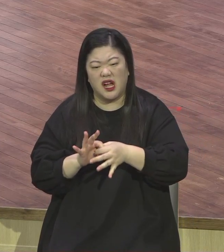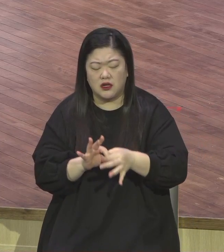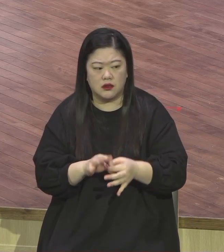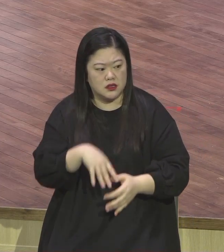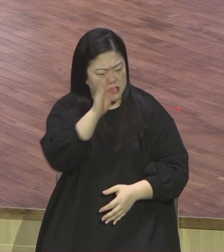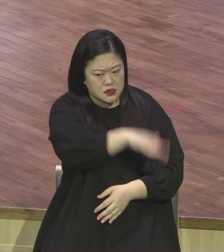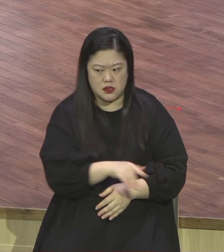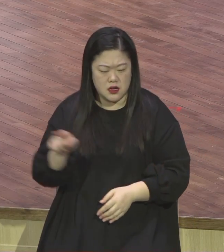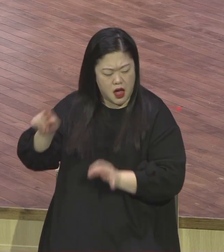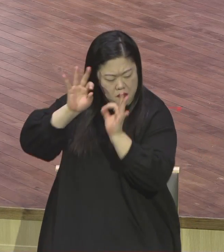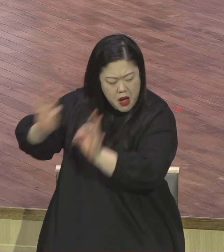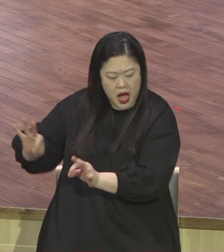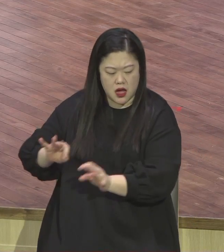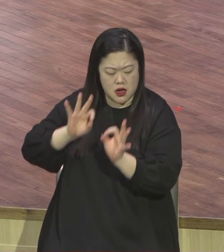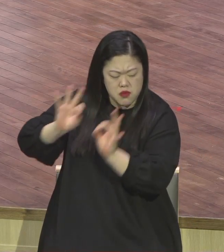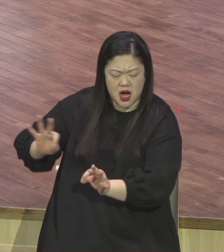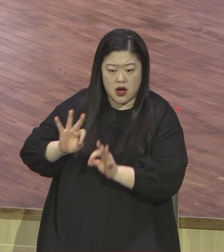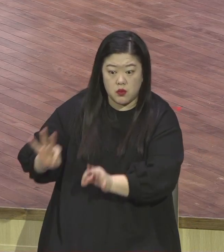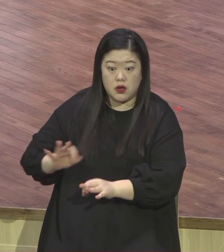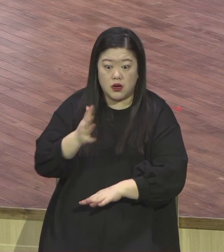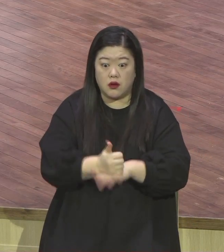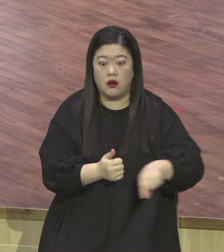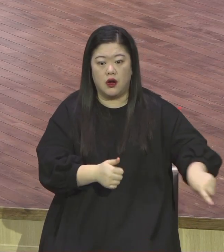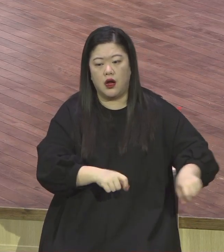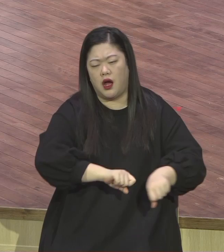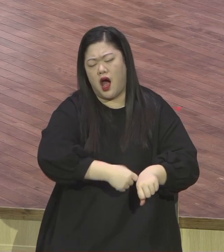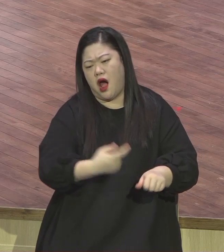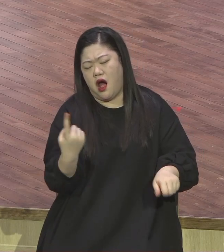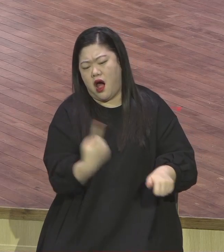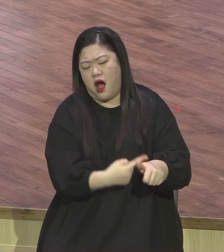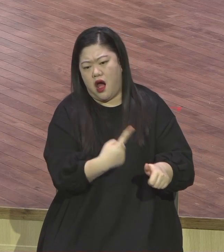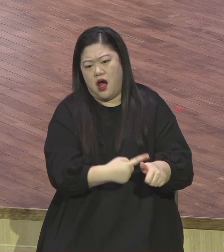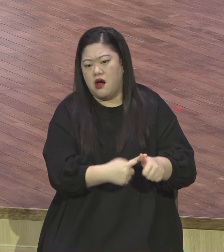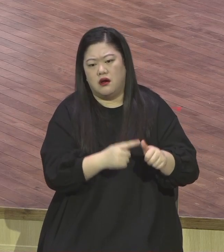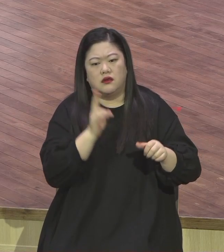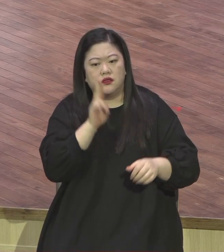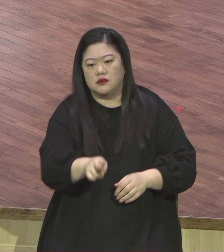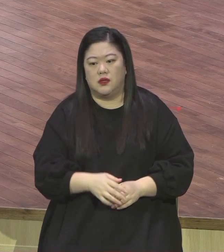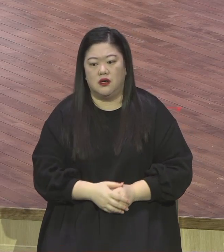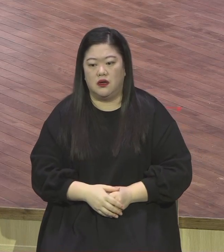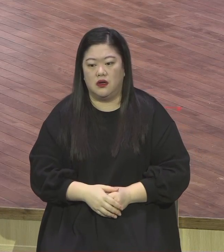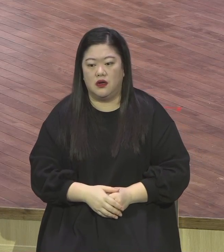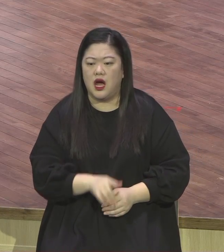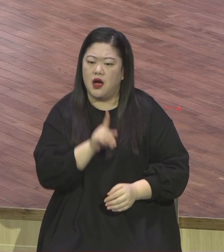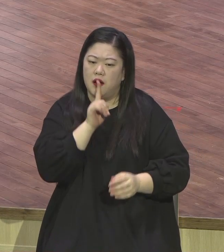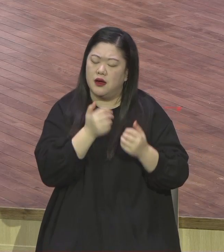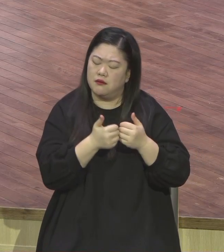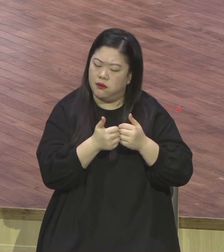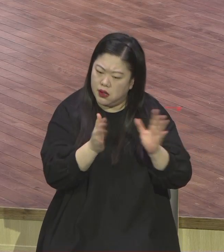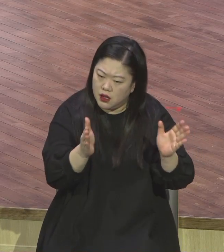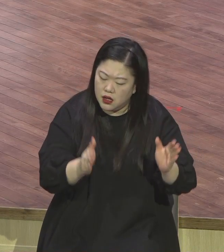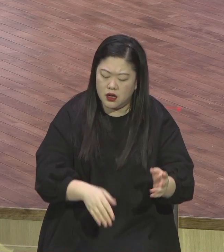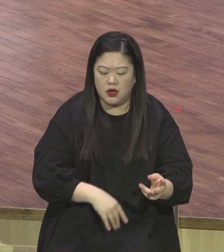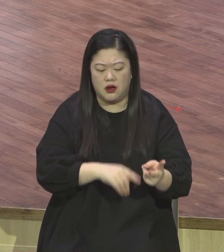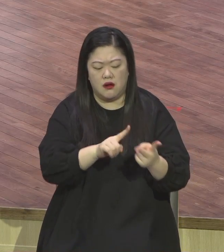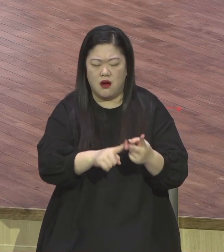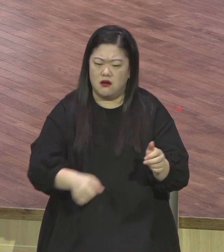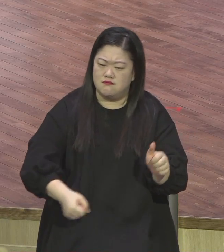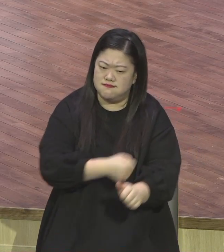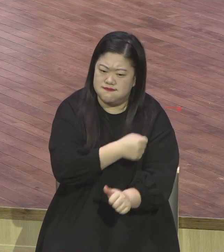아이들 고생을 쉬는 겁니다. 온갖 욕을 다하고 온갖 더러운 거 다 시키고